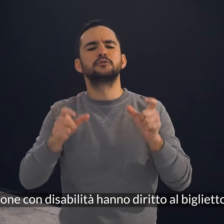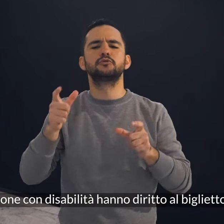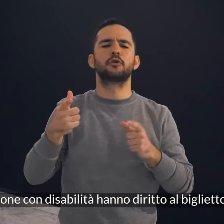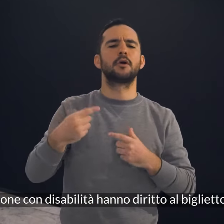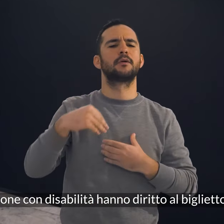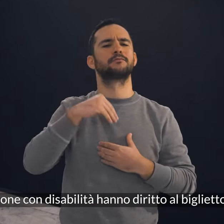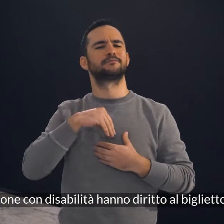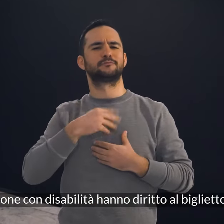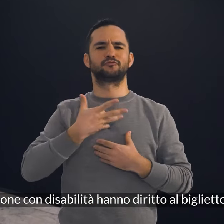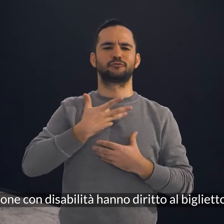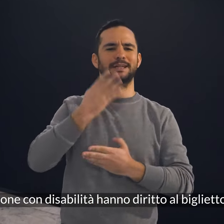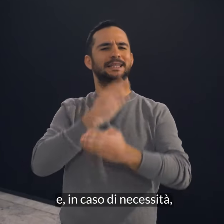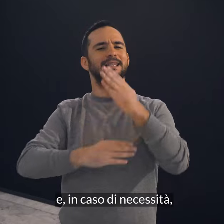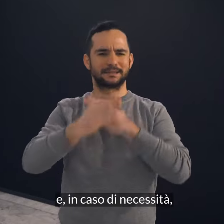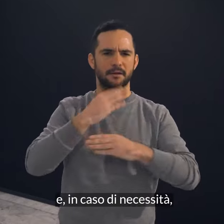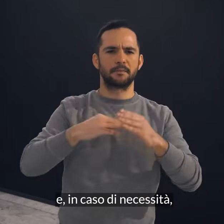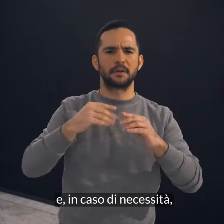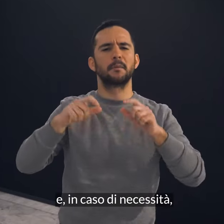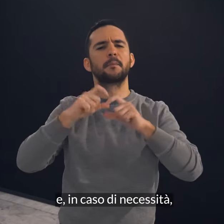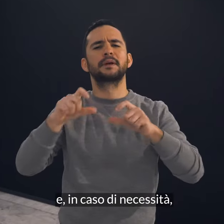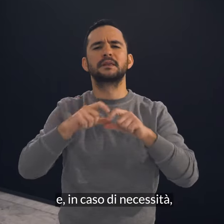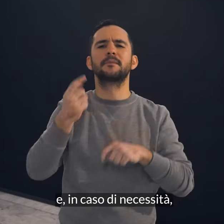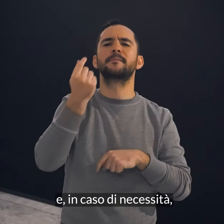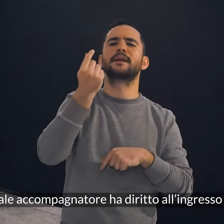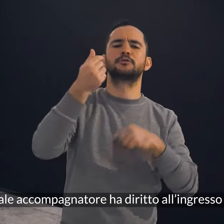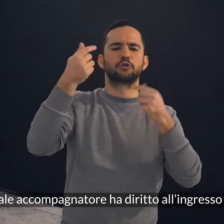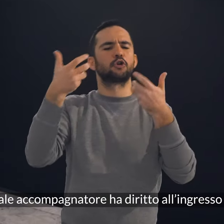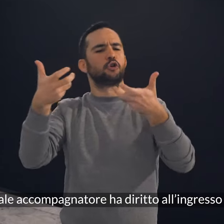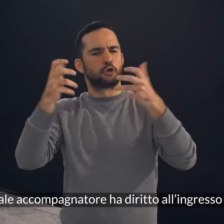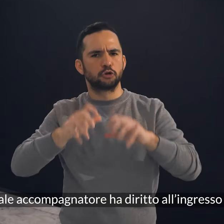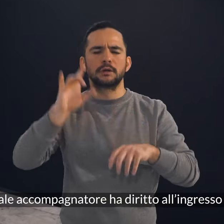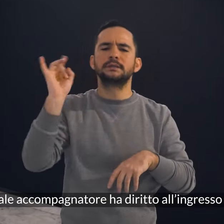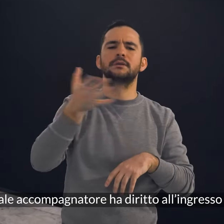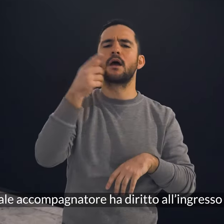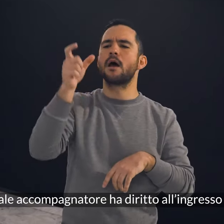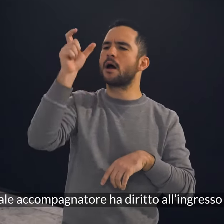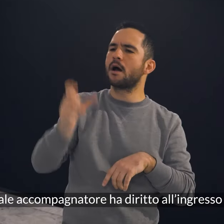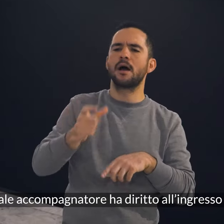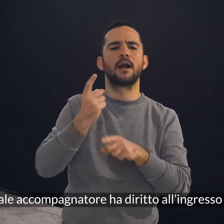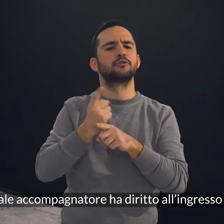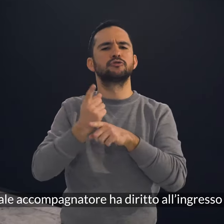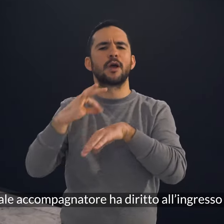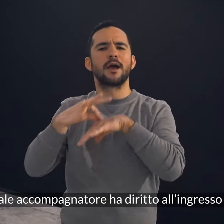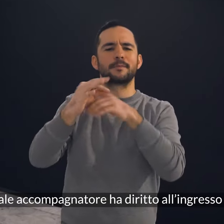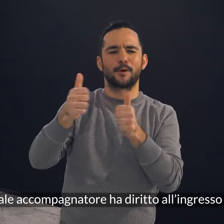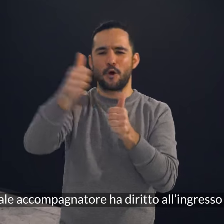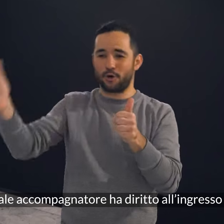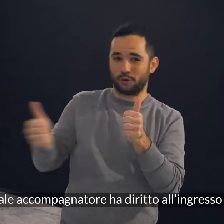diritto al biglietto ridotto e in caso di necessità l'eventuale accompagnatore ha diritto all'ingresso omaggio.